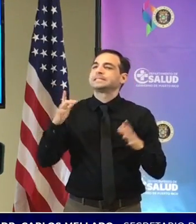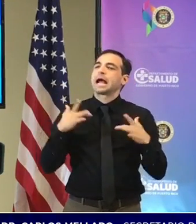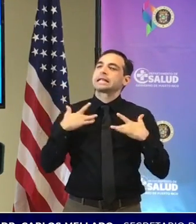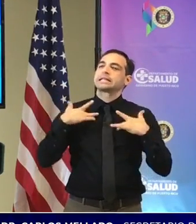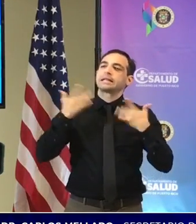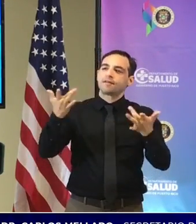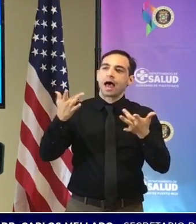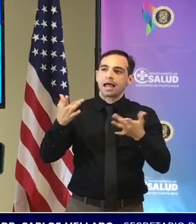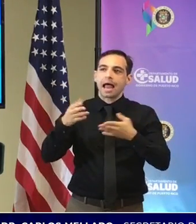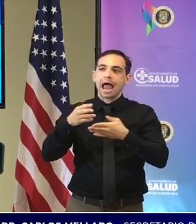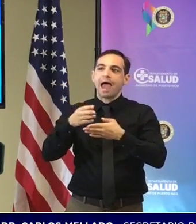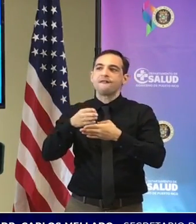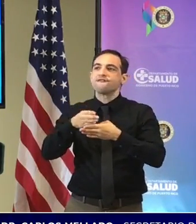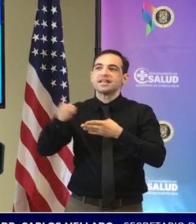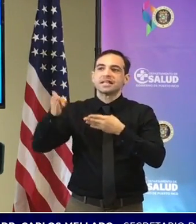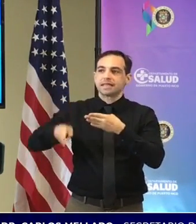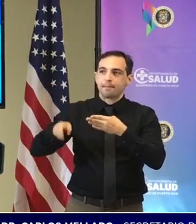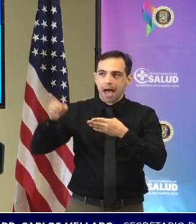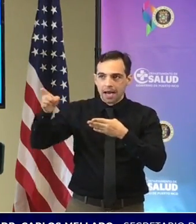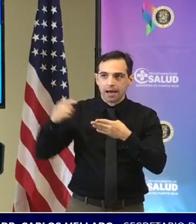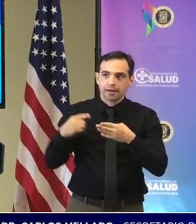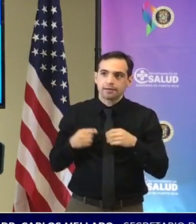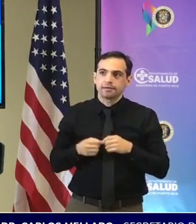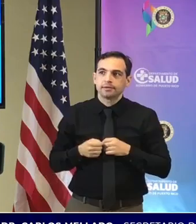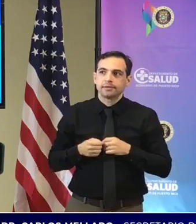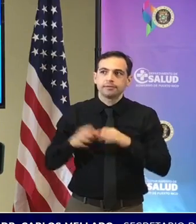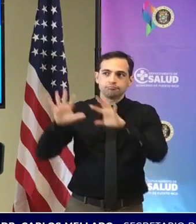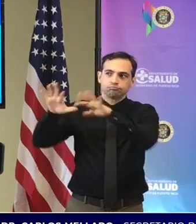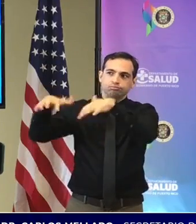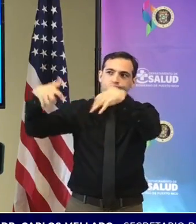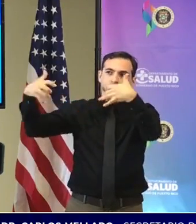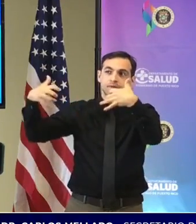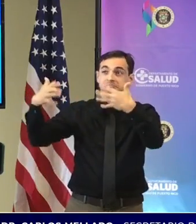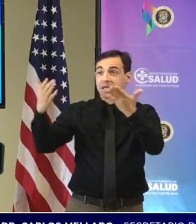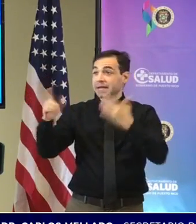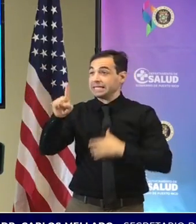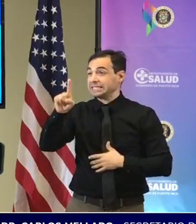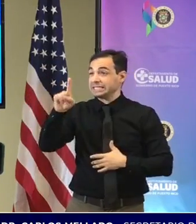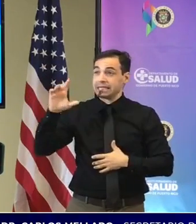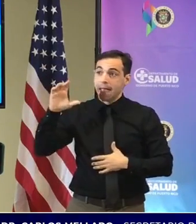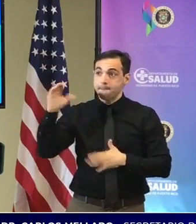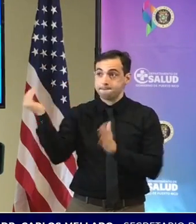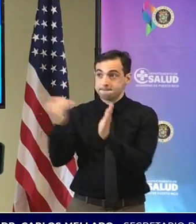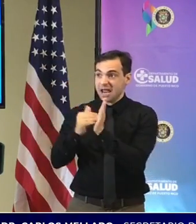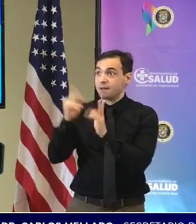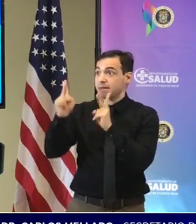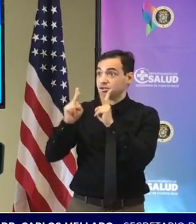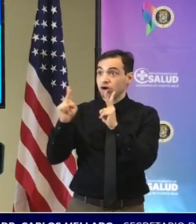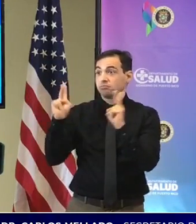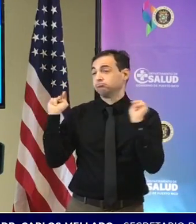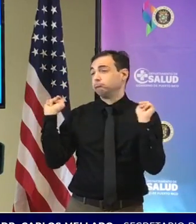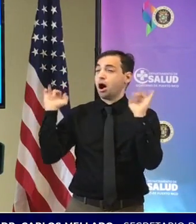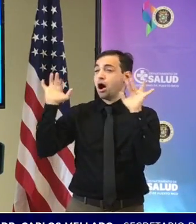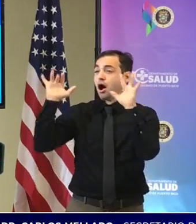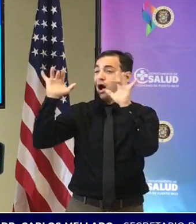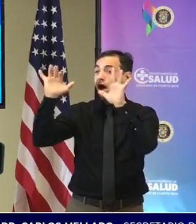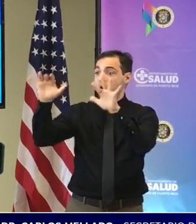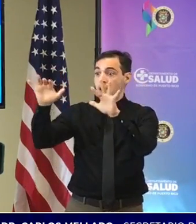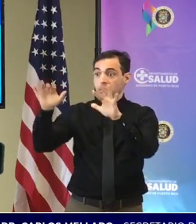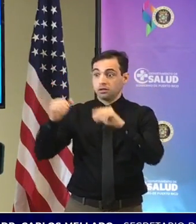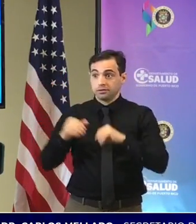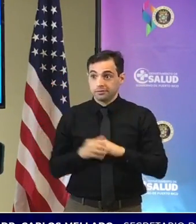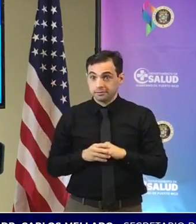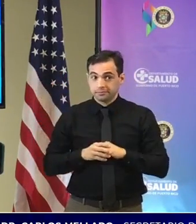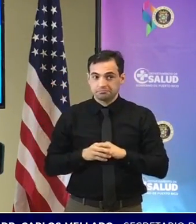INAMBISCO del fin de semana se está hablando de que pueden haber concluido 100.000 personas estamos hablando aquí de que se han realizado poco